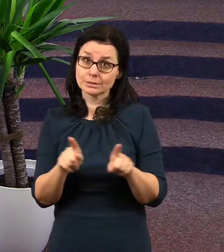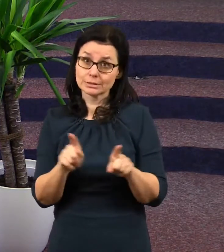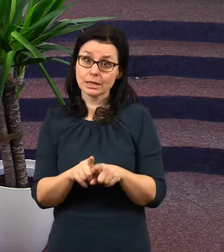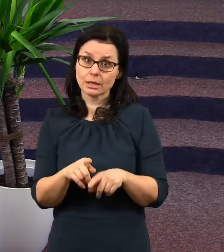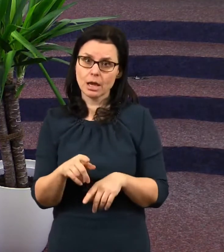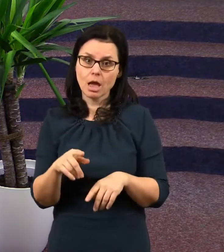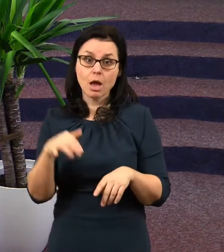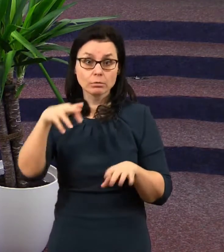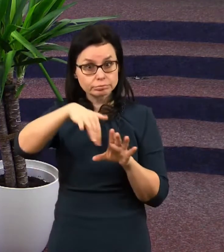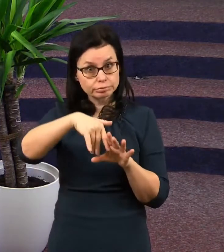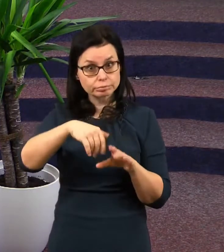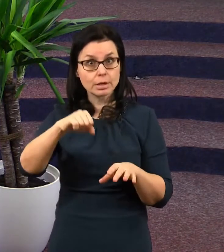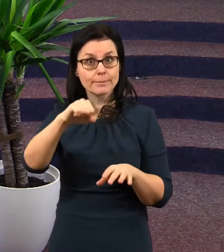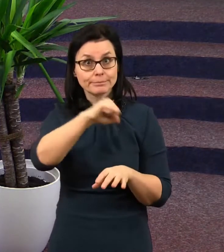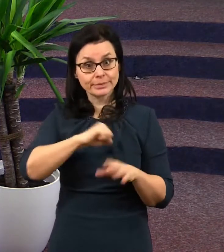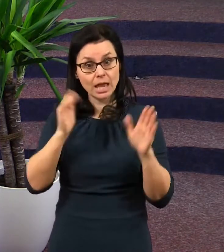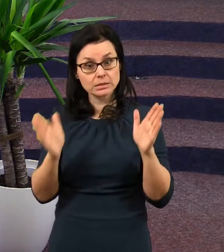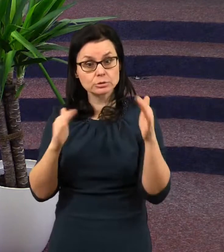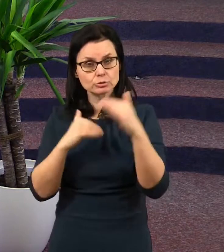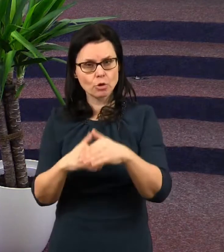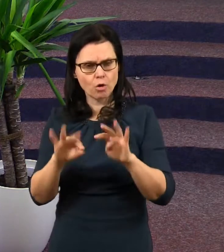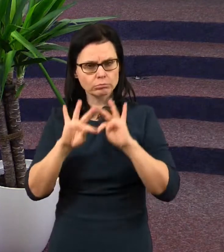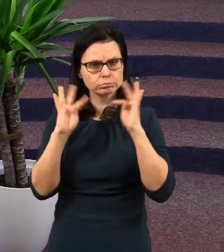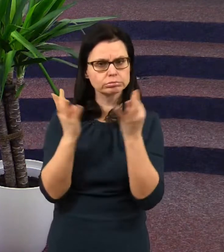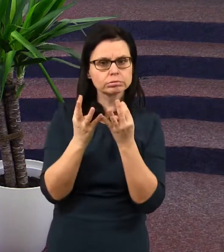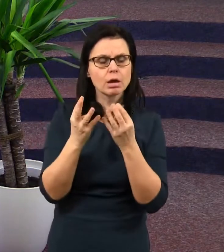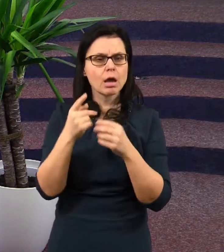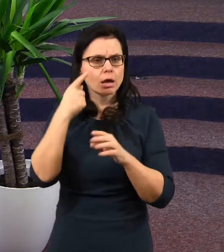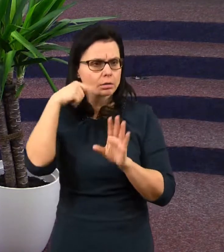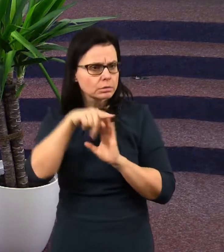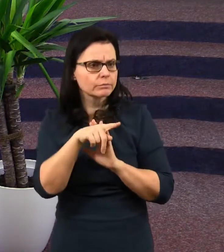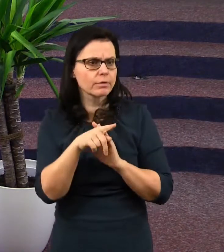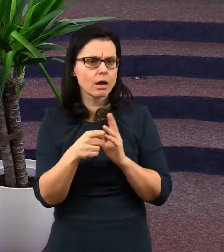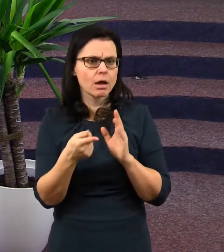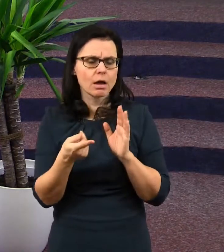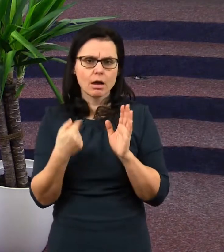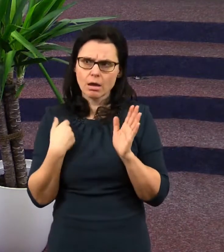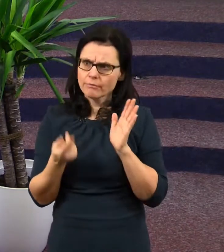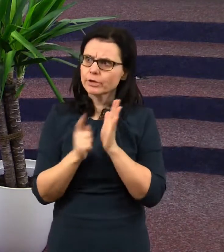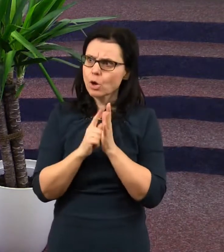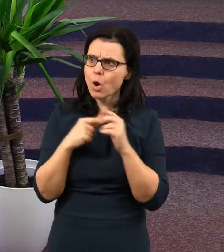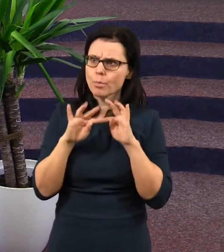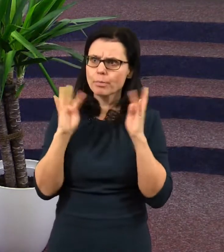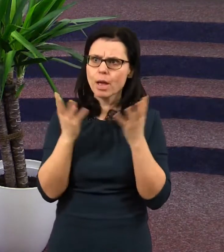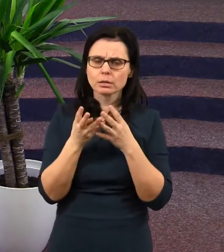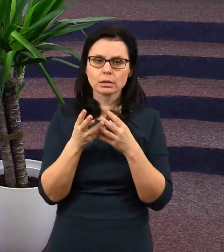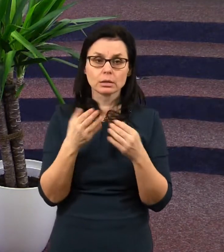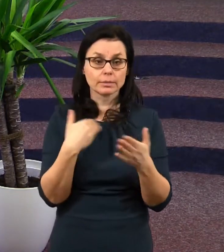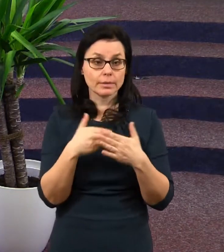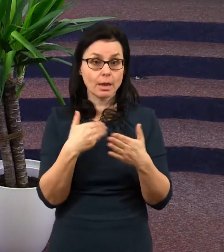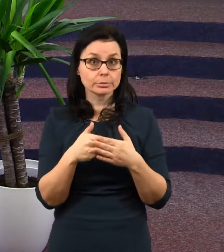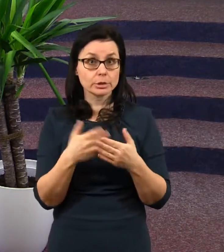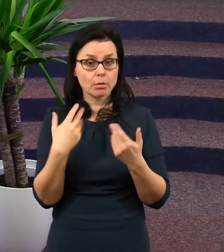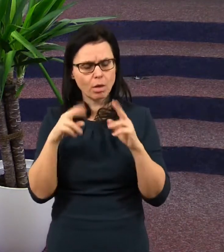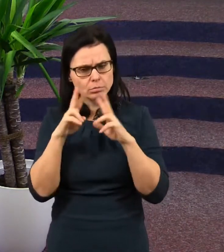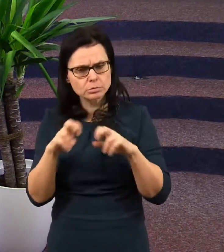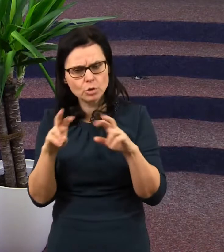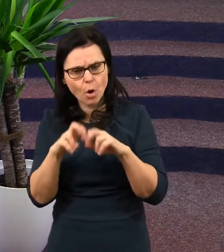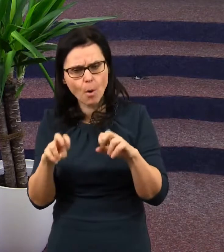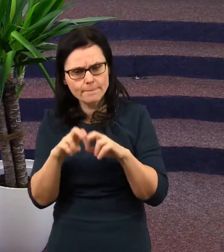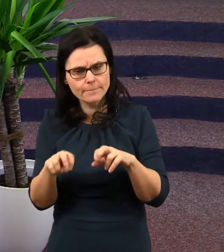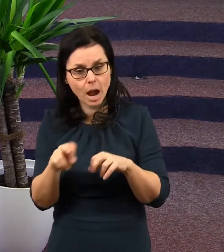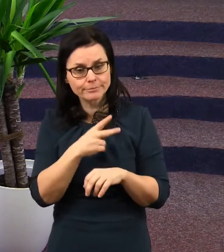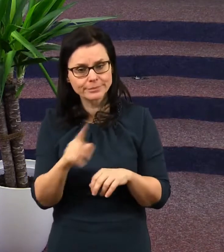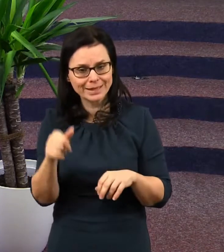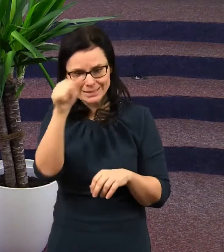vykoupení. Možná si během toho studia, když přišli na některé, na